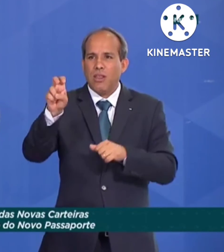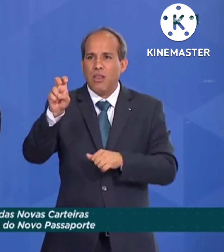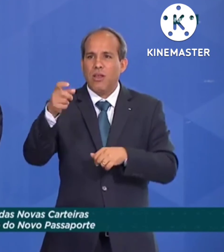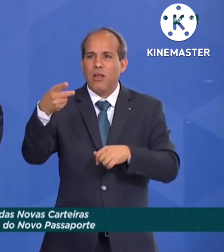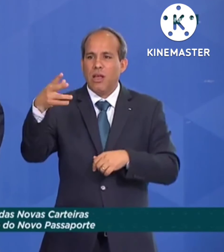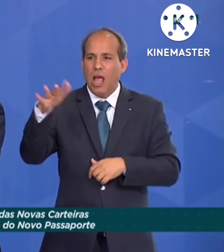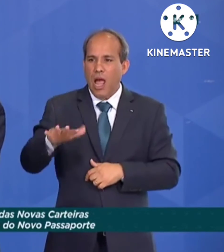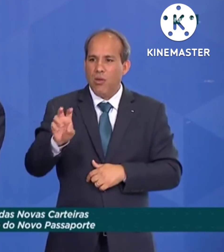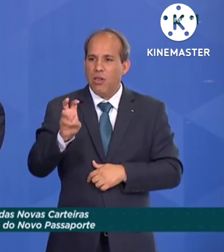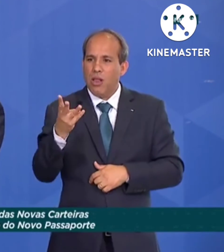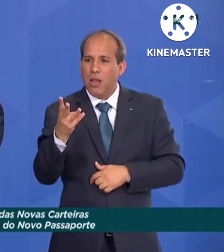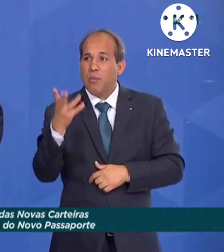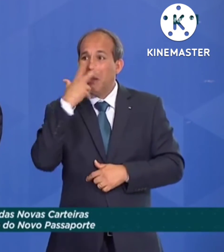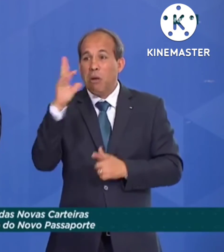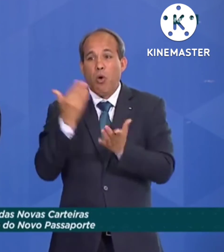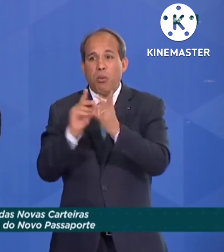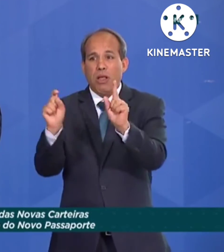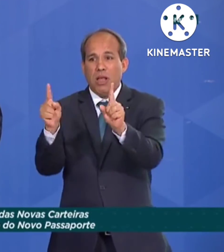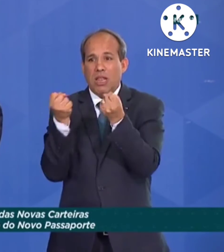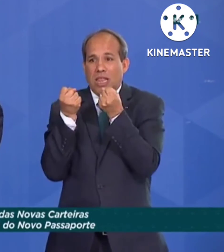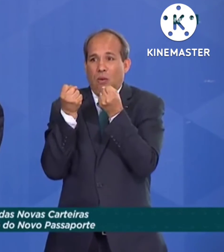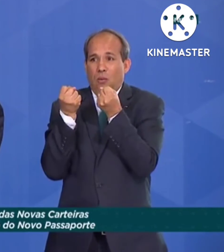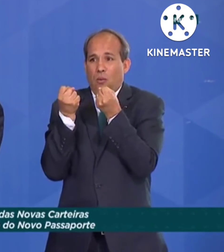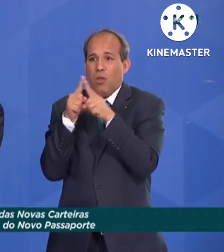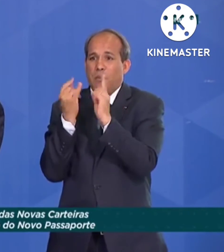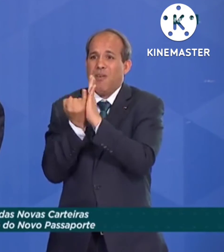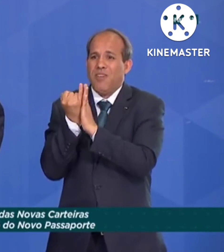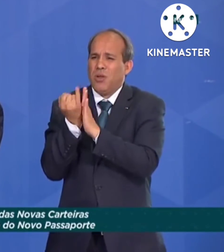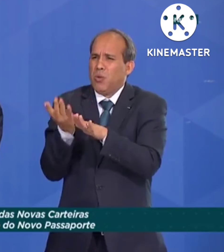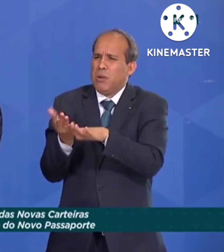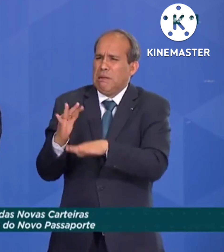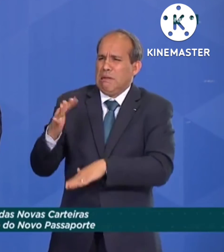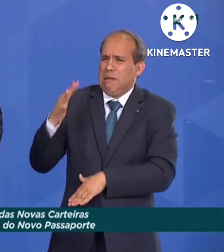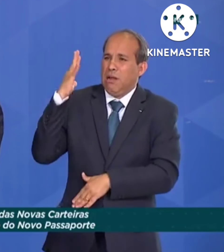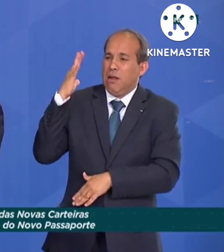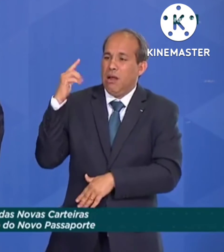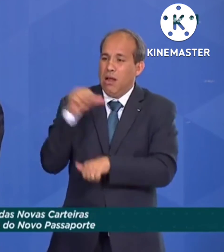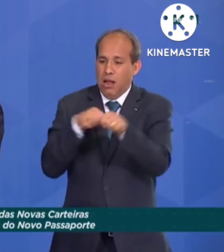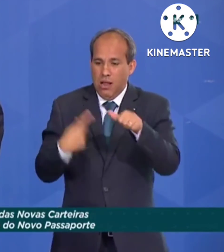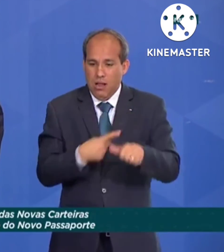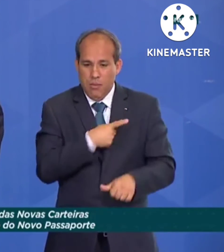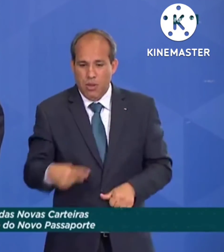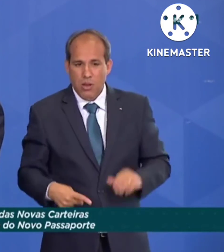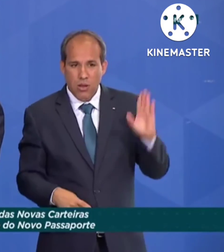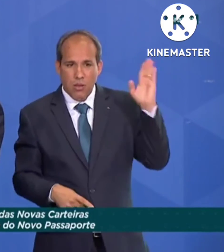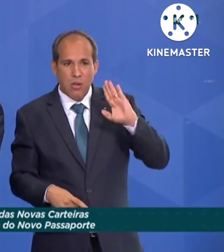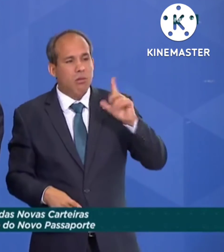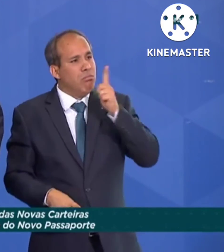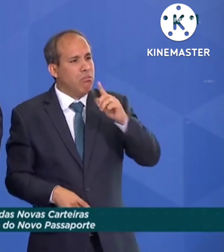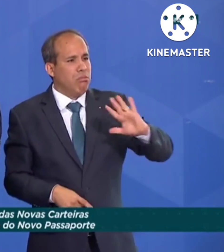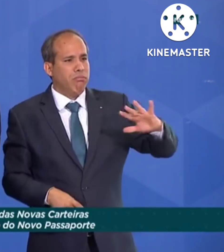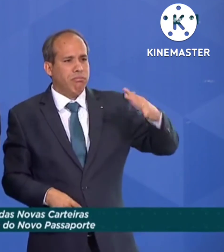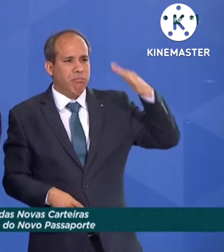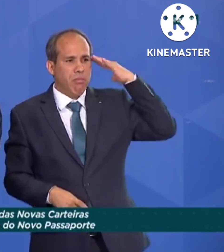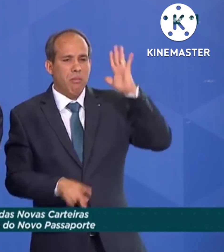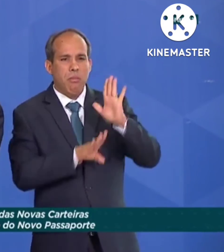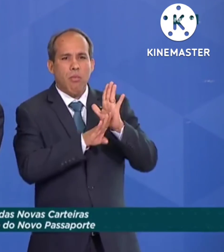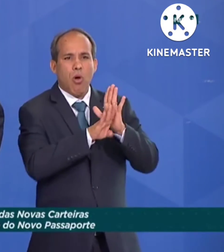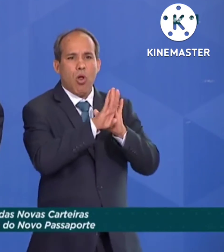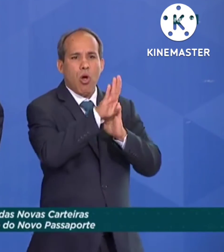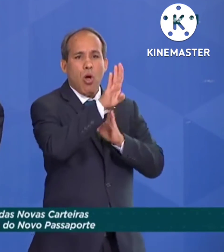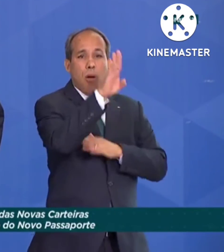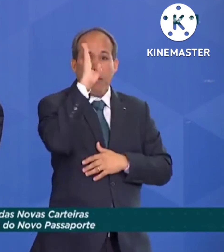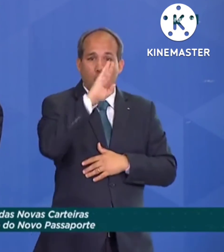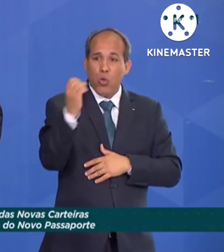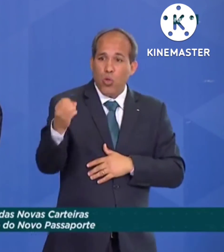se falando em recessão lá fora e a inflação ainda subindo. O nosso crescimento está sendo revisto para cima, o Brasil está no início